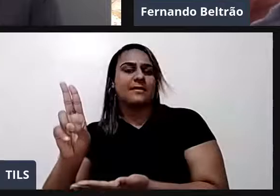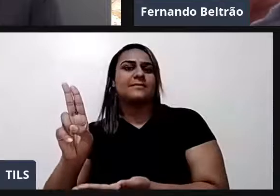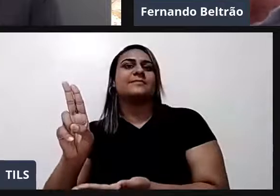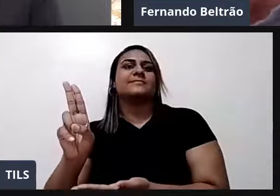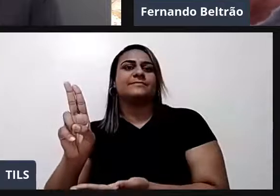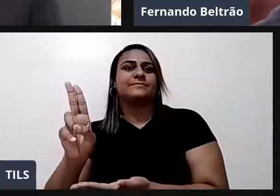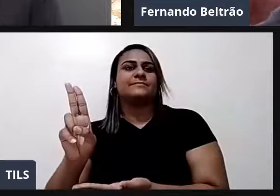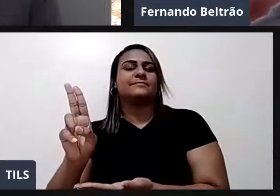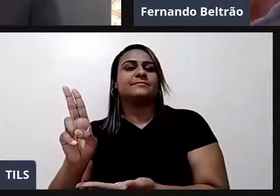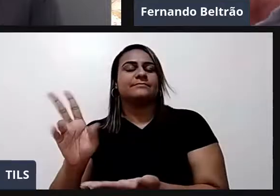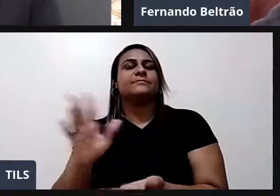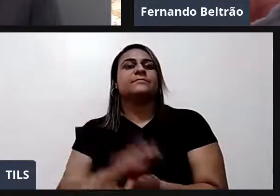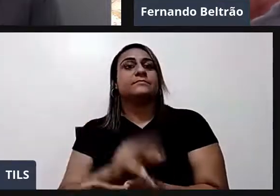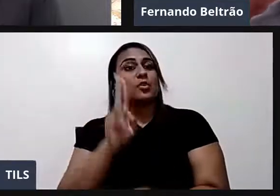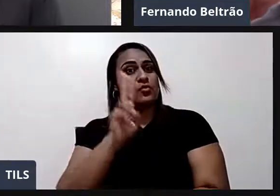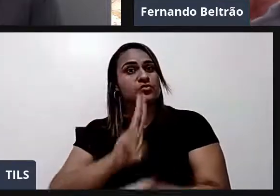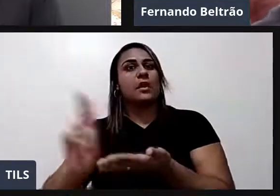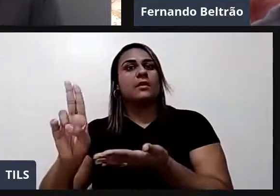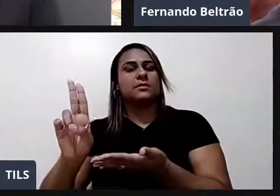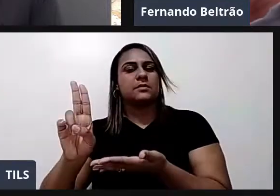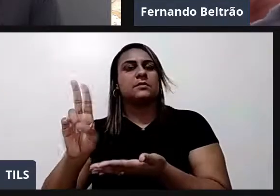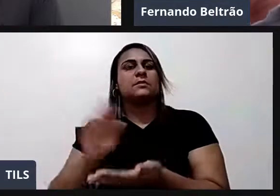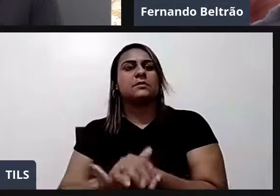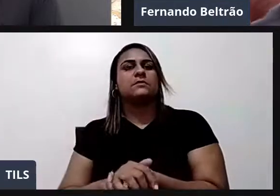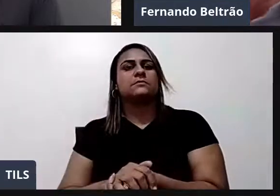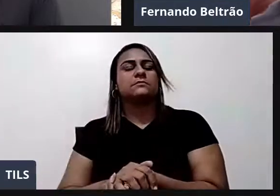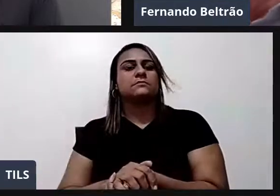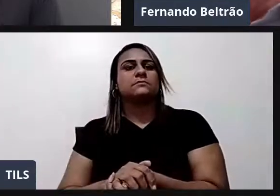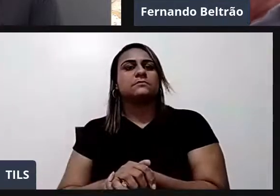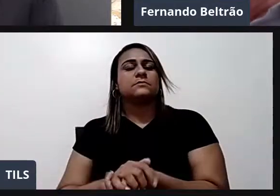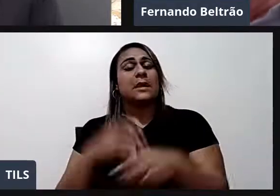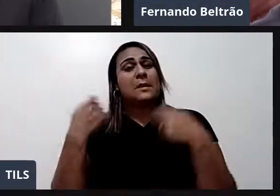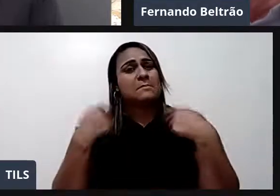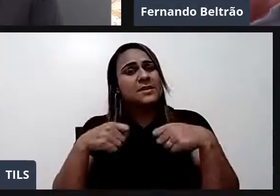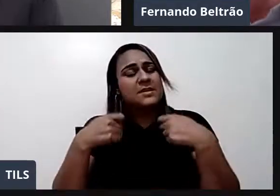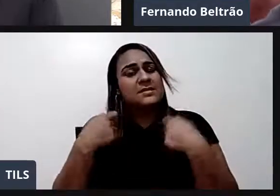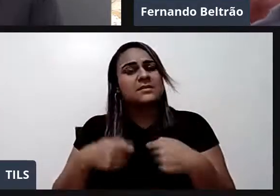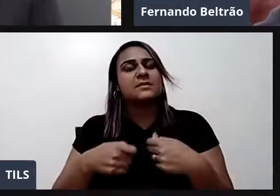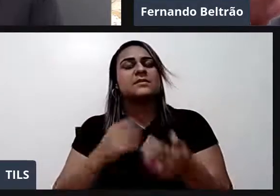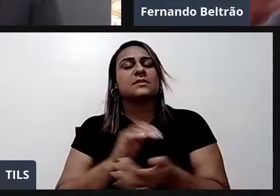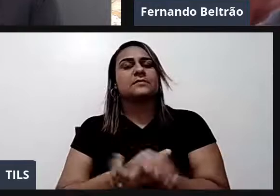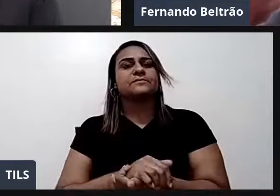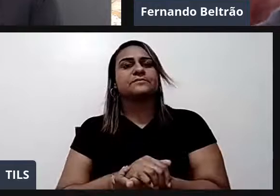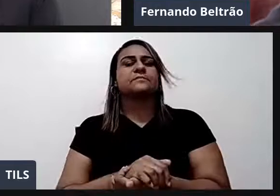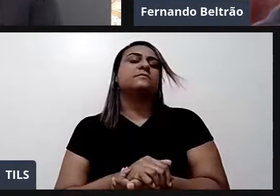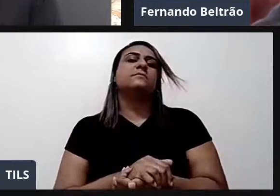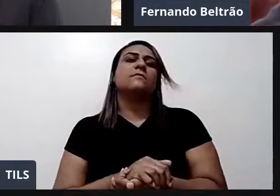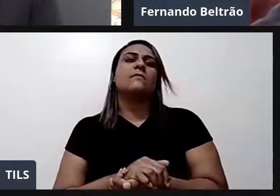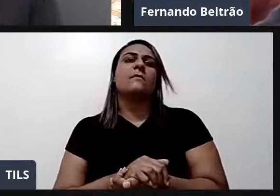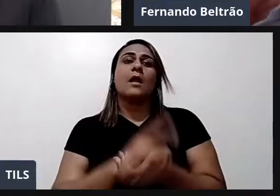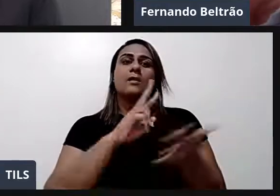a palavra séria. Devendo à sociedade. Uma tradução em palavras.